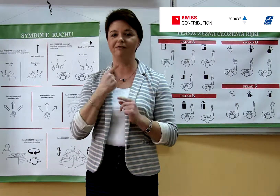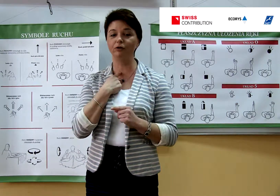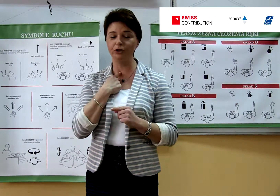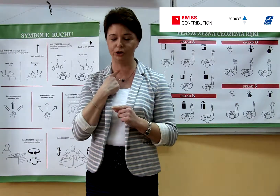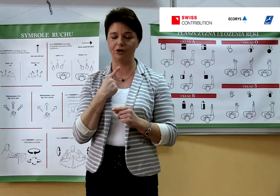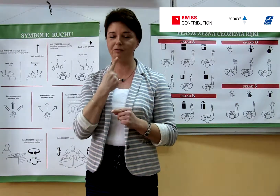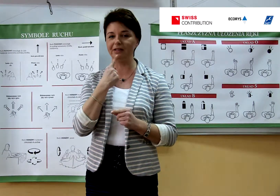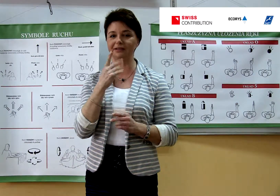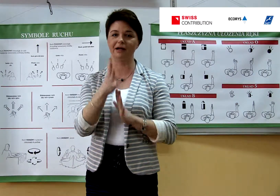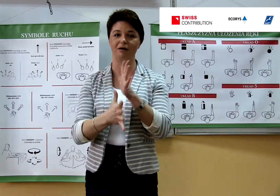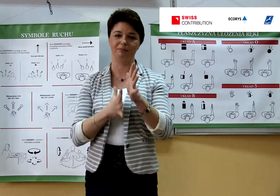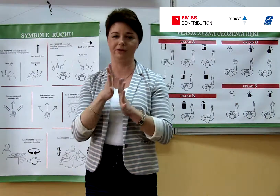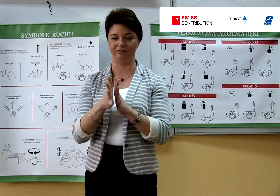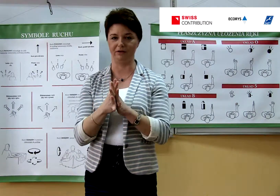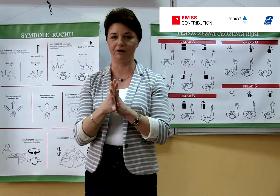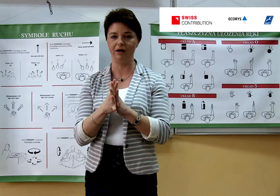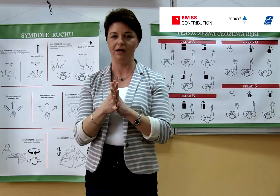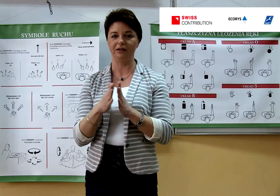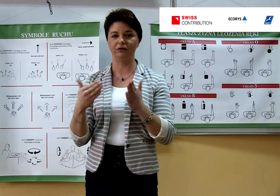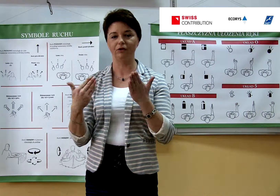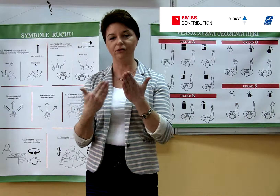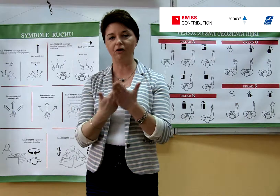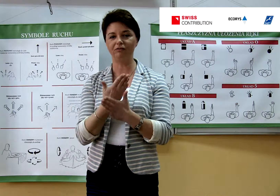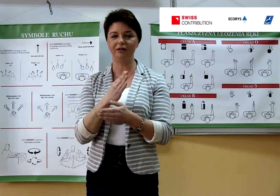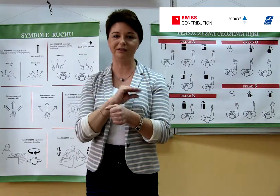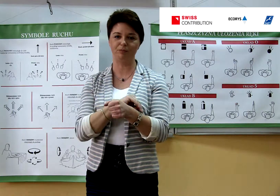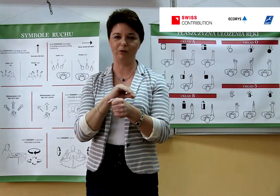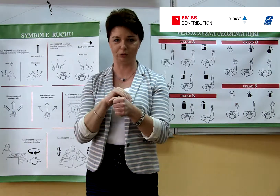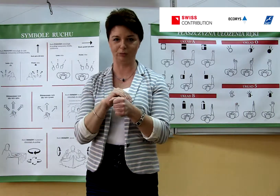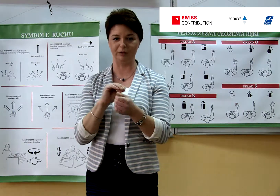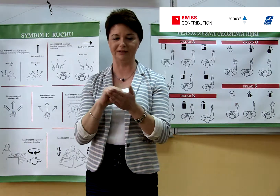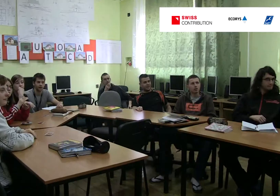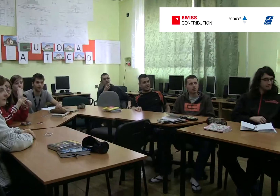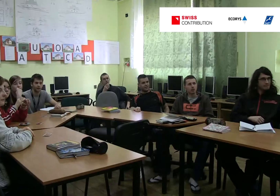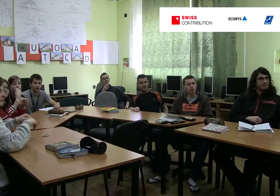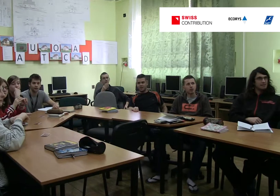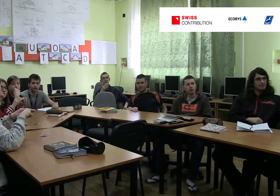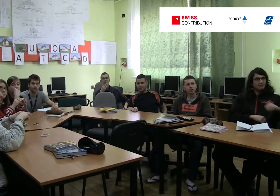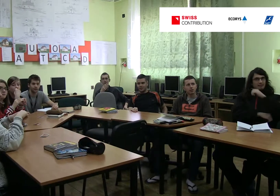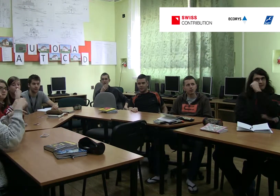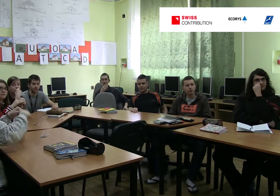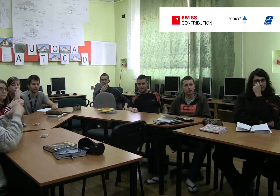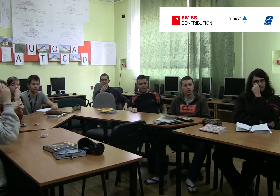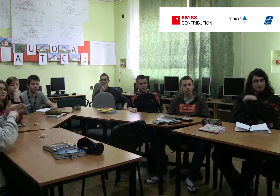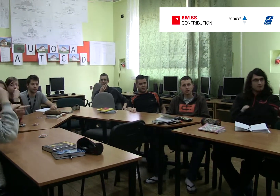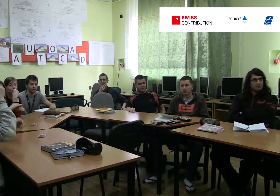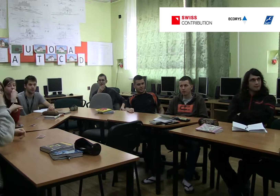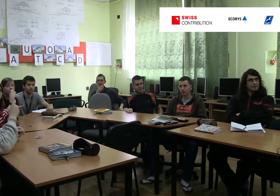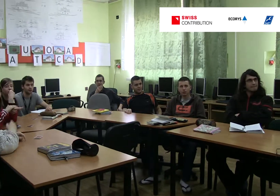foniczną języka migowego. Jest to nowy sposób zapisu tego języka. Myślę, że ten kurs,